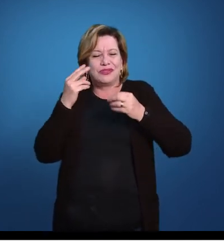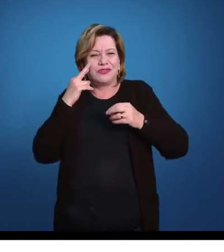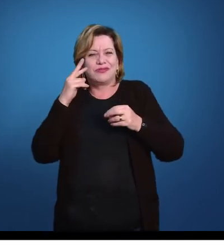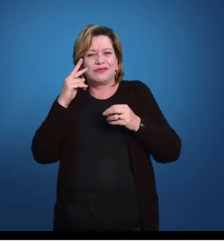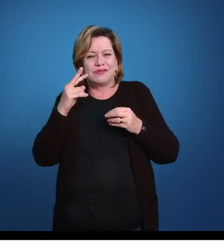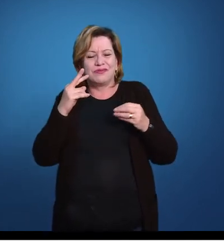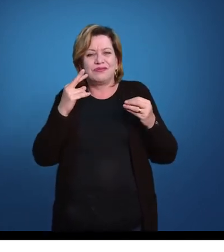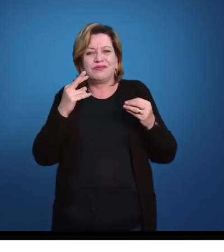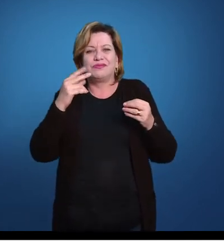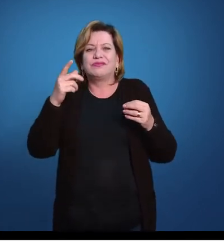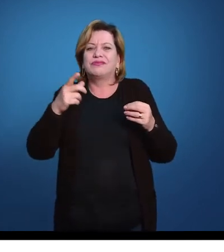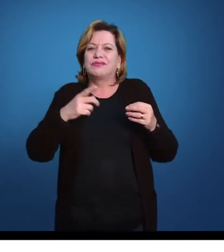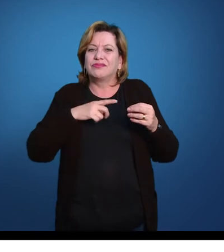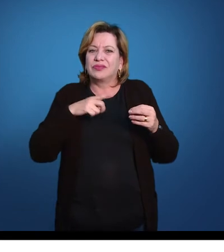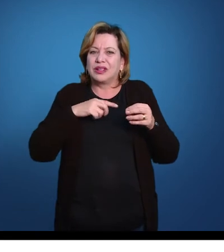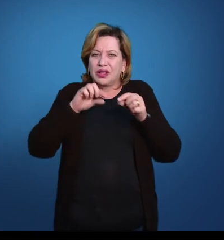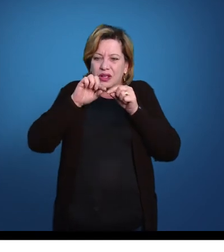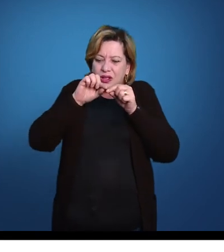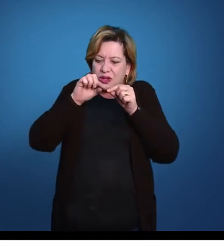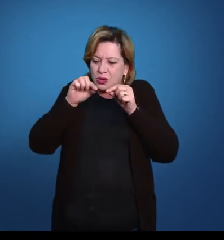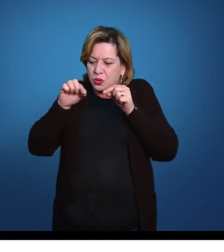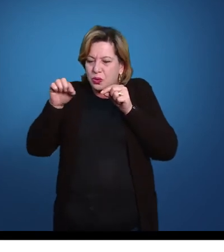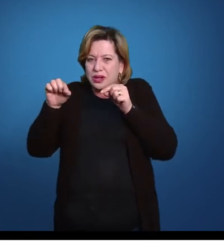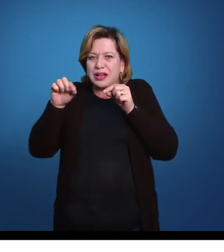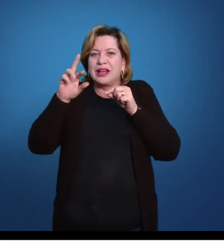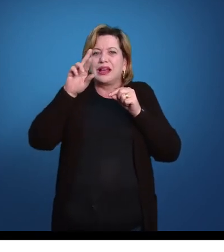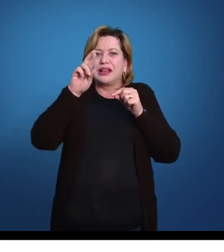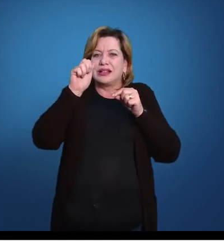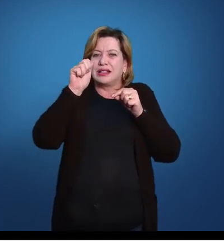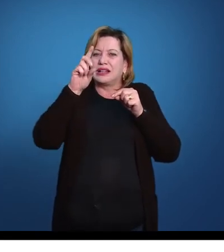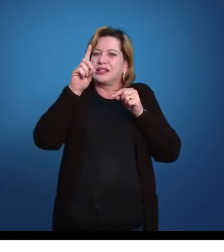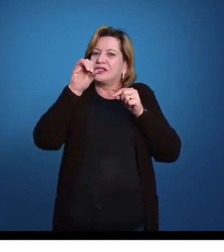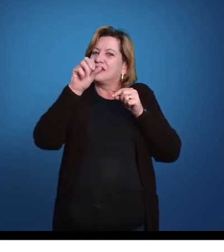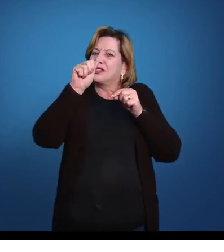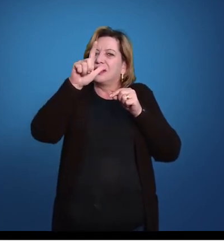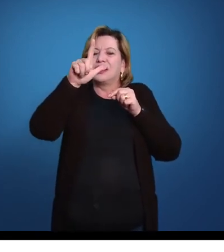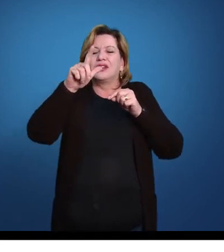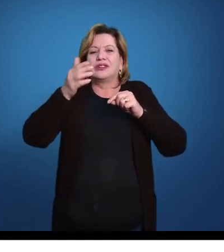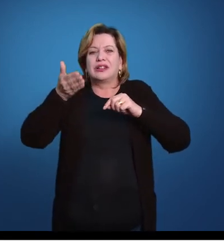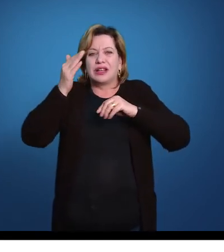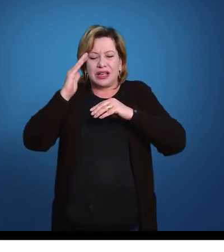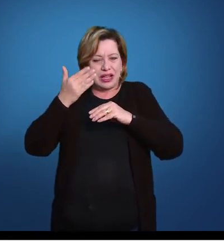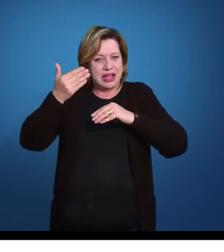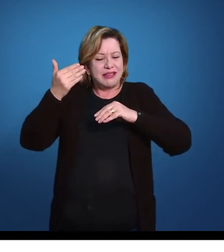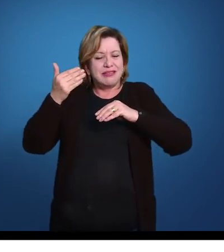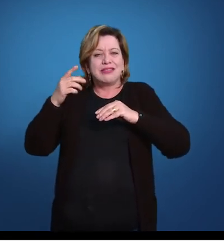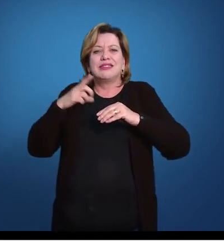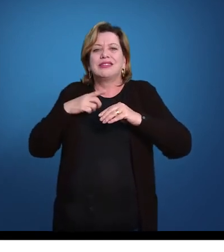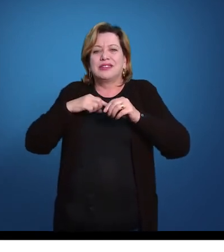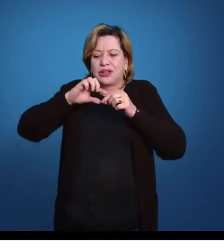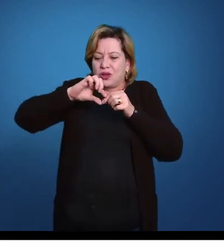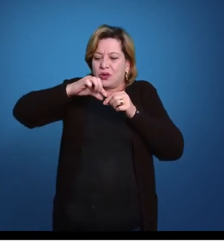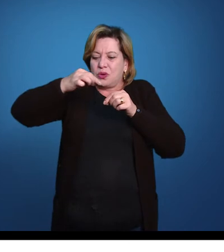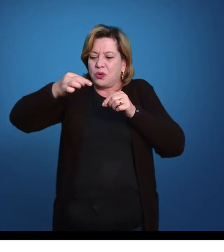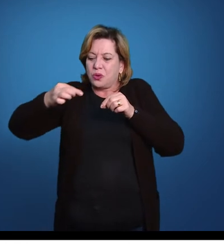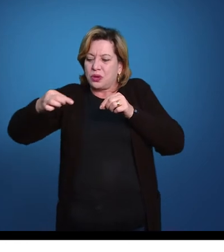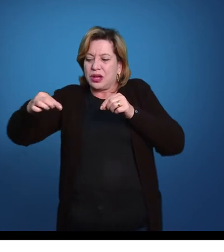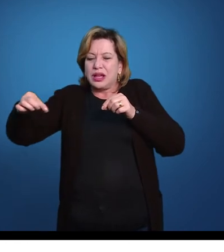eu tenho aqui o canal radial, esse mesmo canal que a gente tinha ao longo do braço do animal, canal